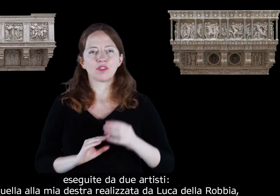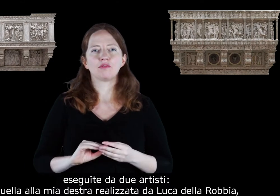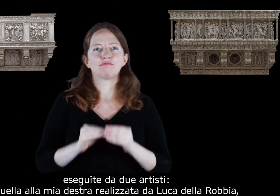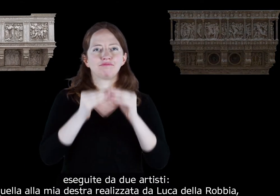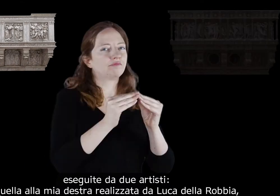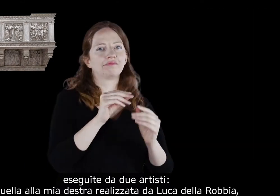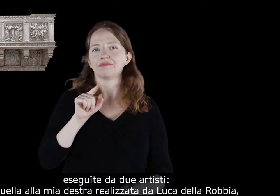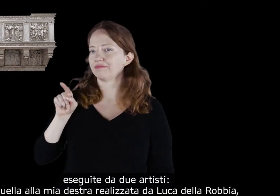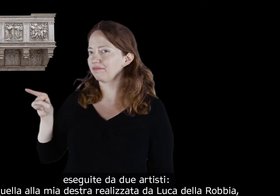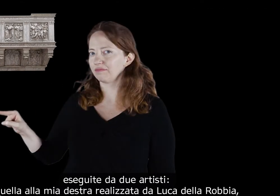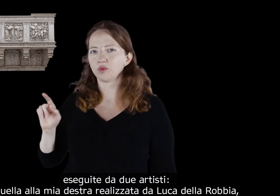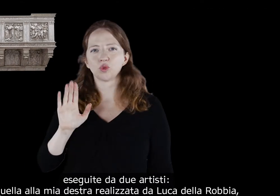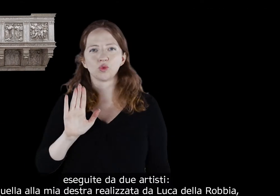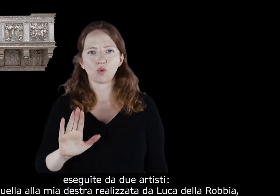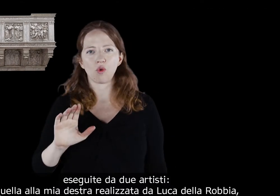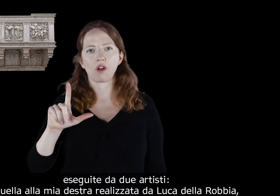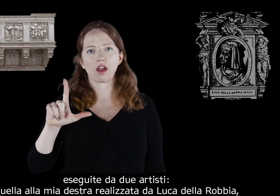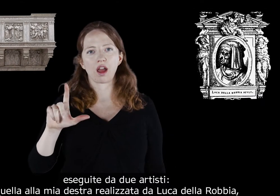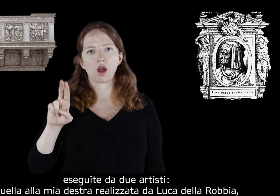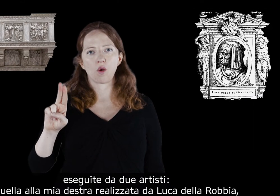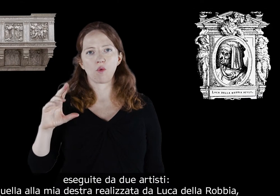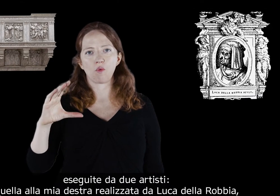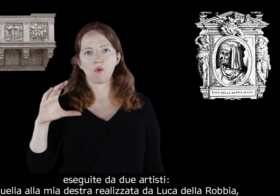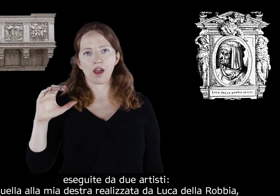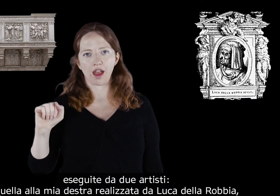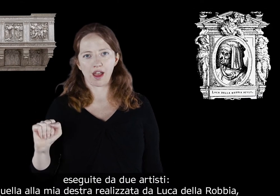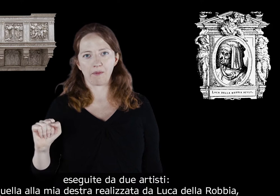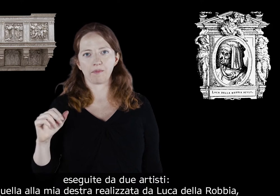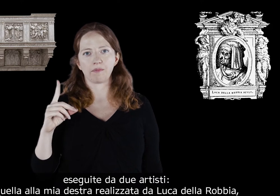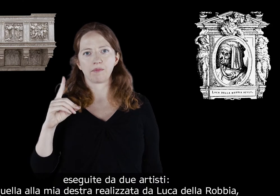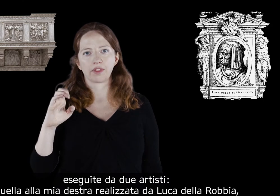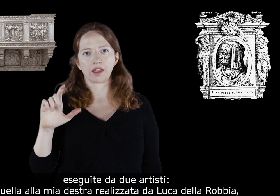eseguite da due artisti, quella alla mia destra realizzata da Luca della Robbia,